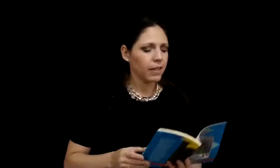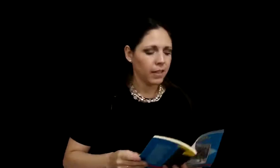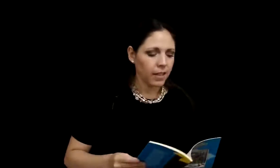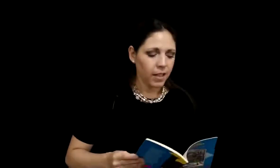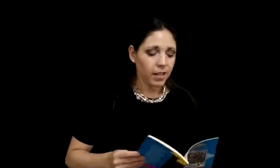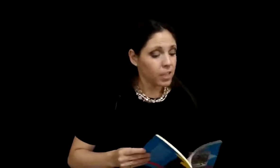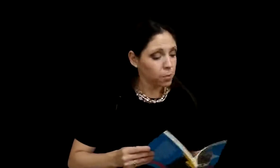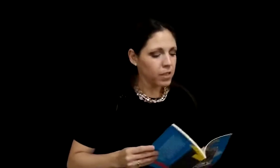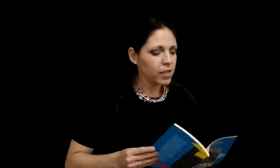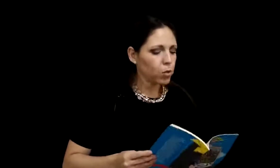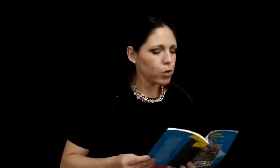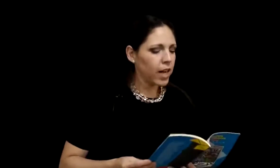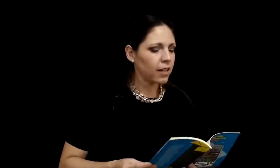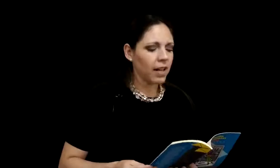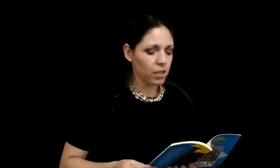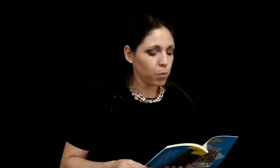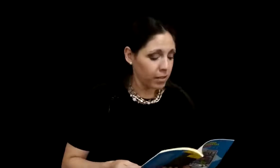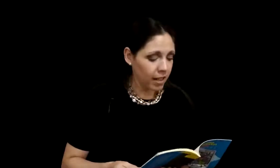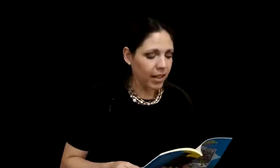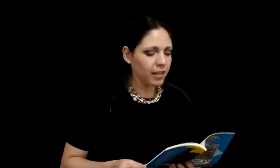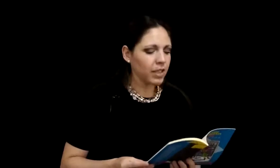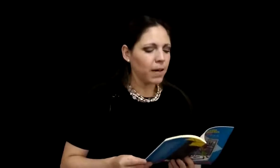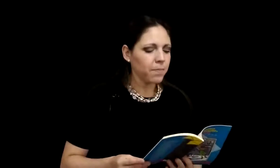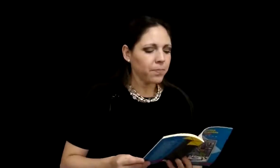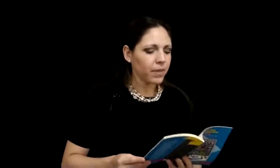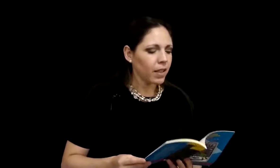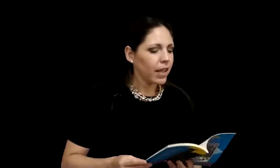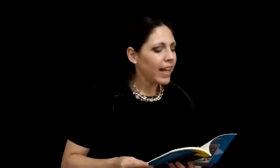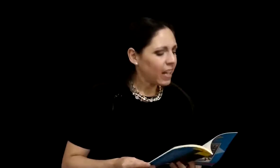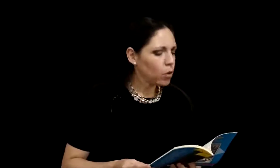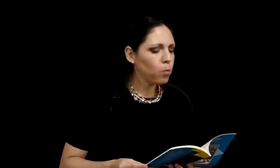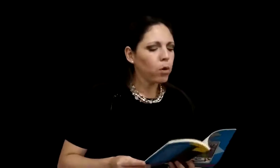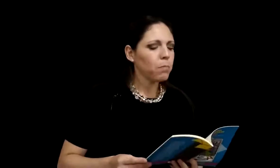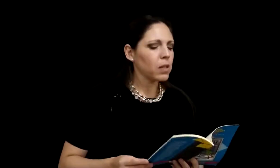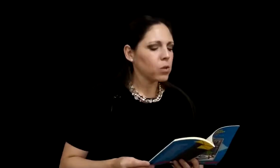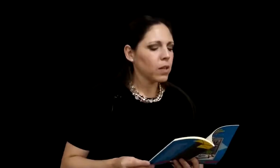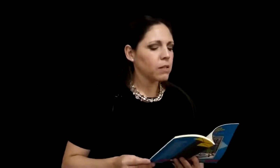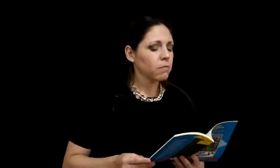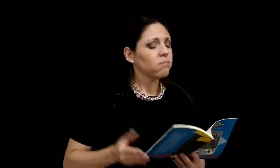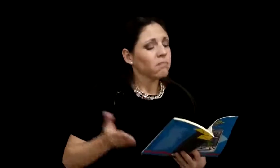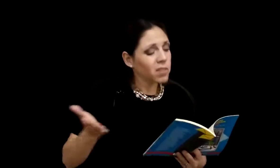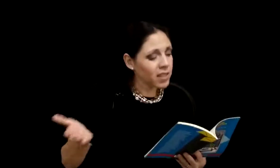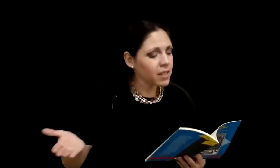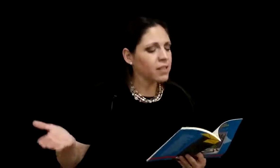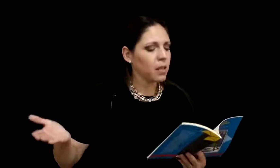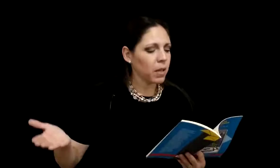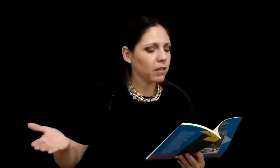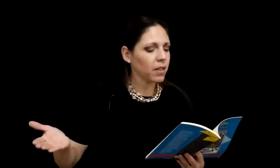Después de escuchar la respuesta negativa, el grupo de personas tristemente